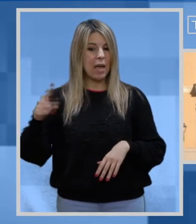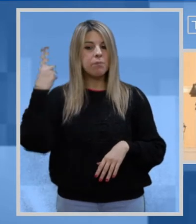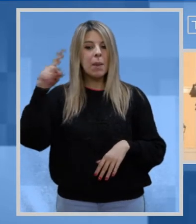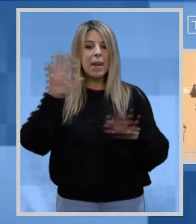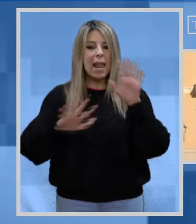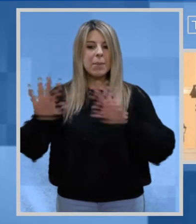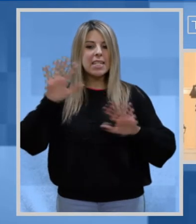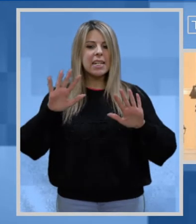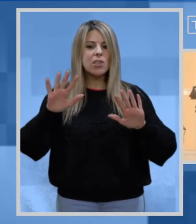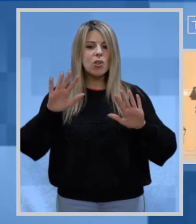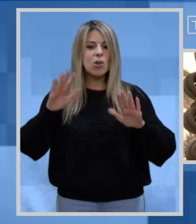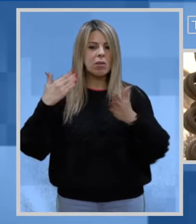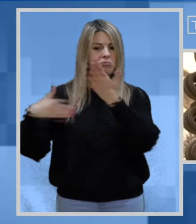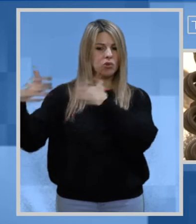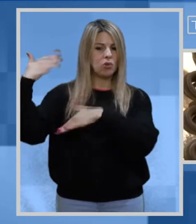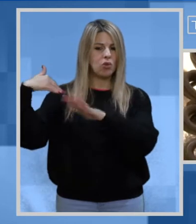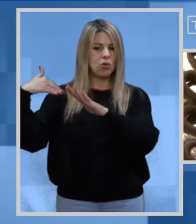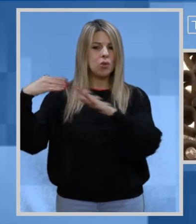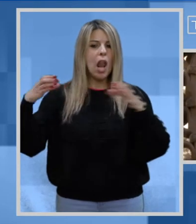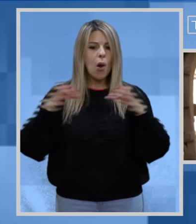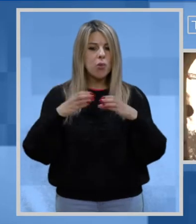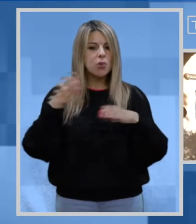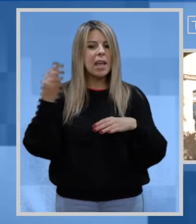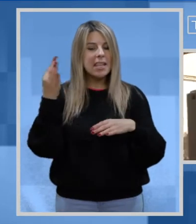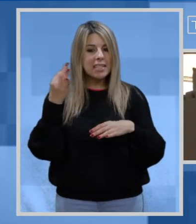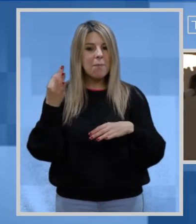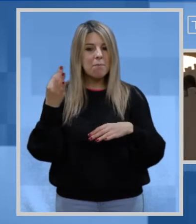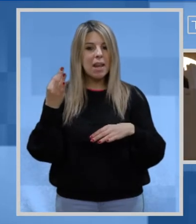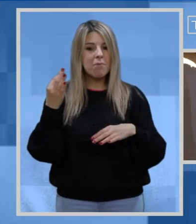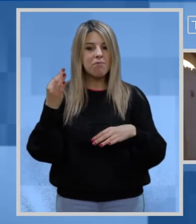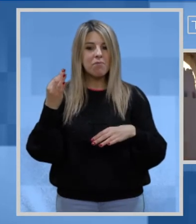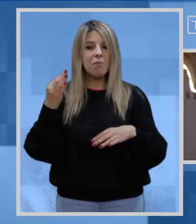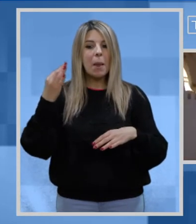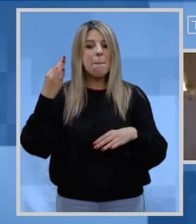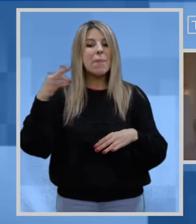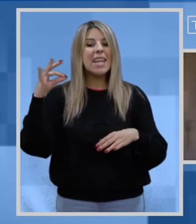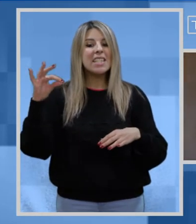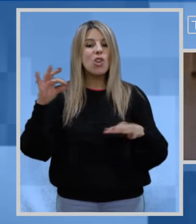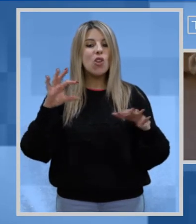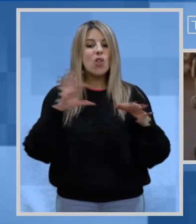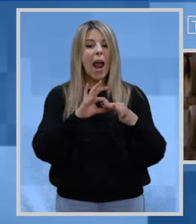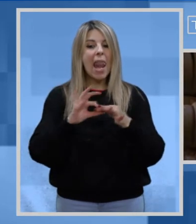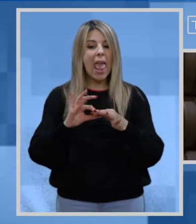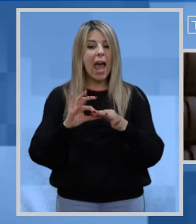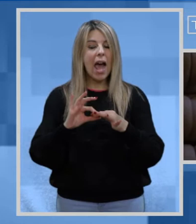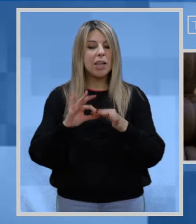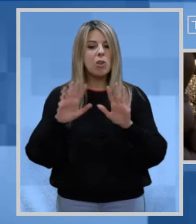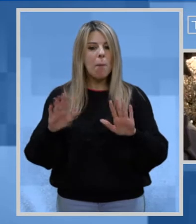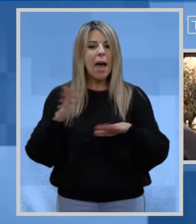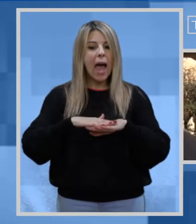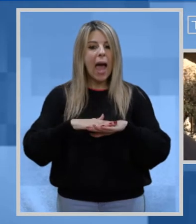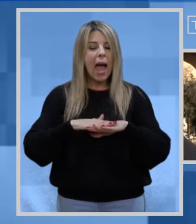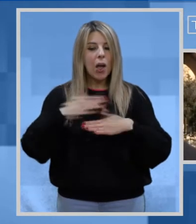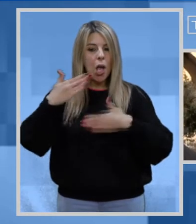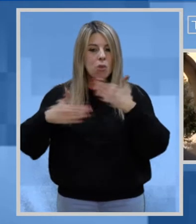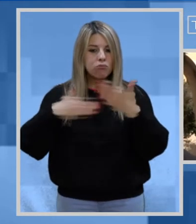Per le amministrazioni che si sono succedute la consulta si è sempre rivelata un prezioso alleato ma anche un